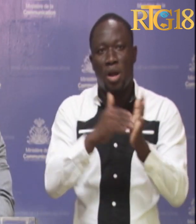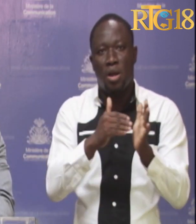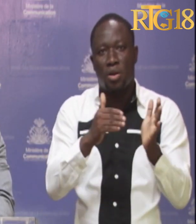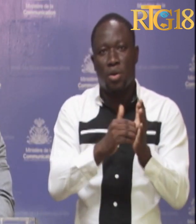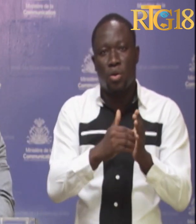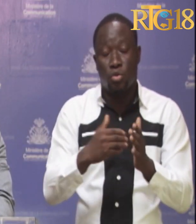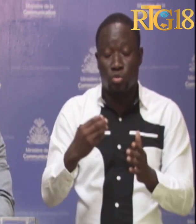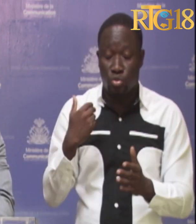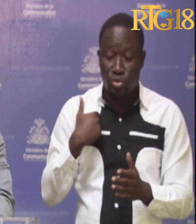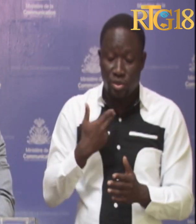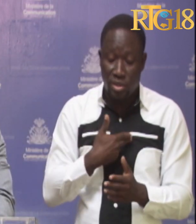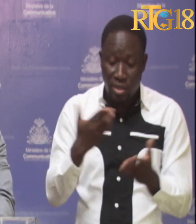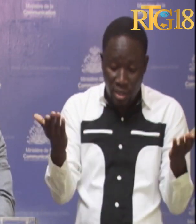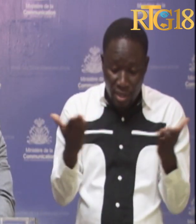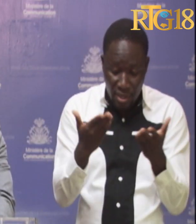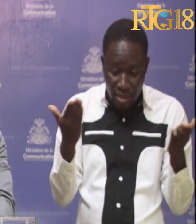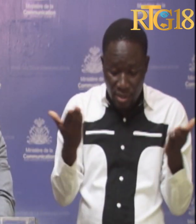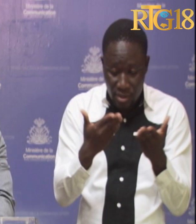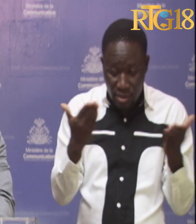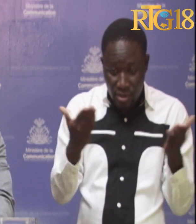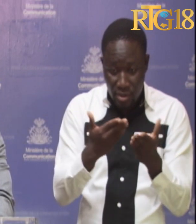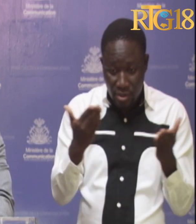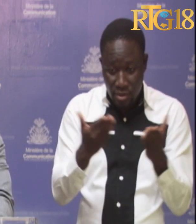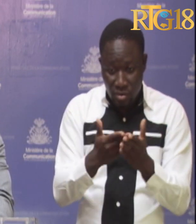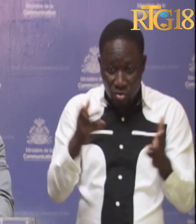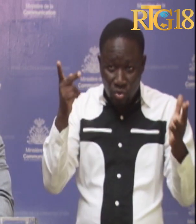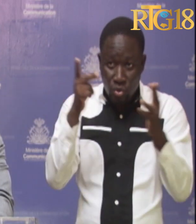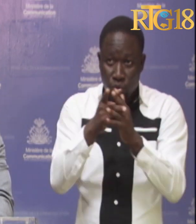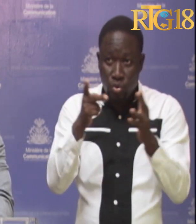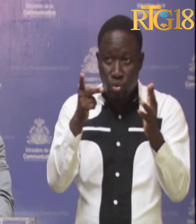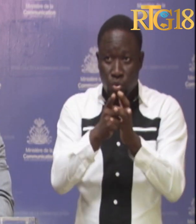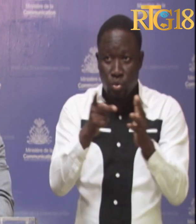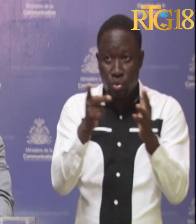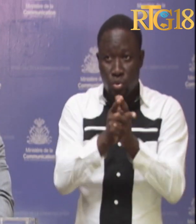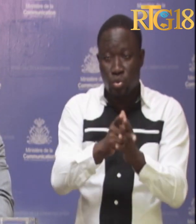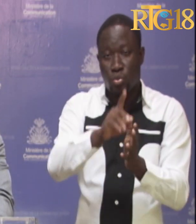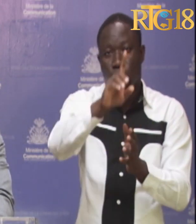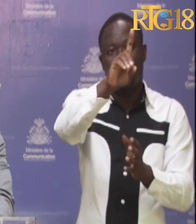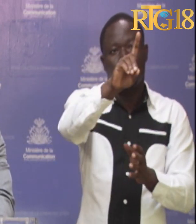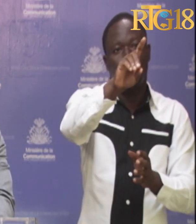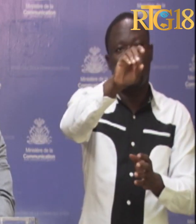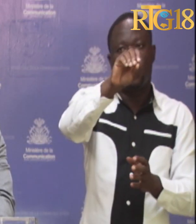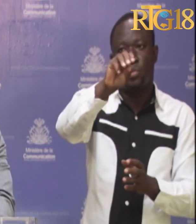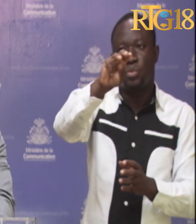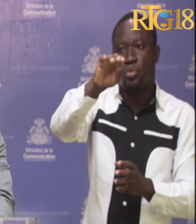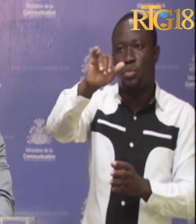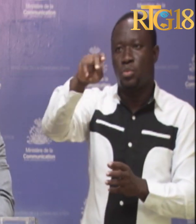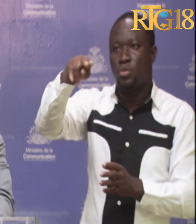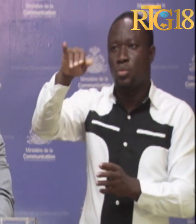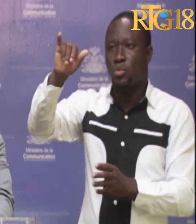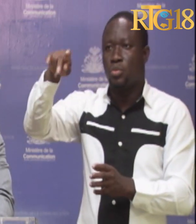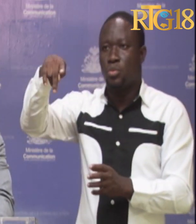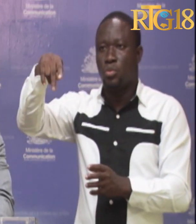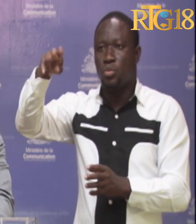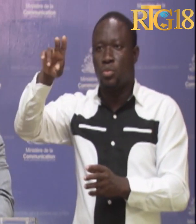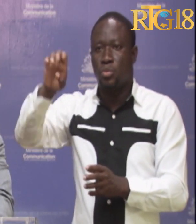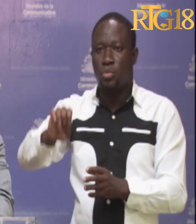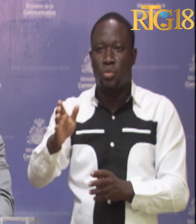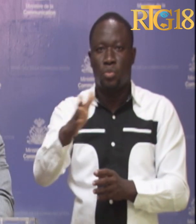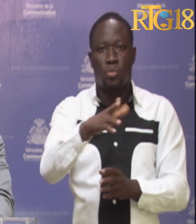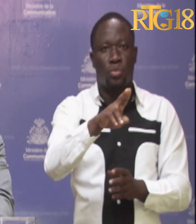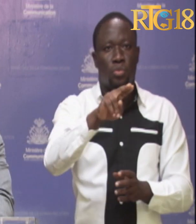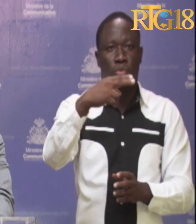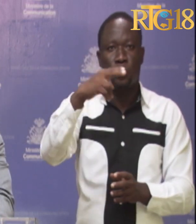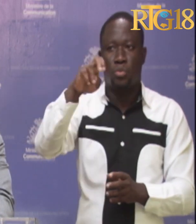chez nous en Haïti, les assassins à crapuleux de Jean-Léopold à Dominique, de Brion Lendor, de Néhémie